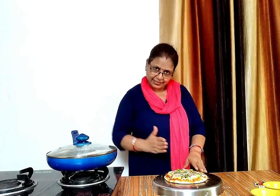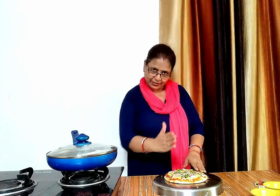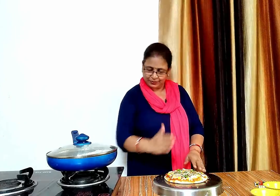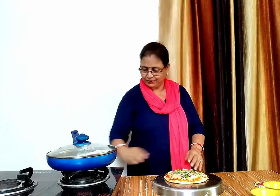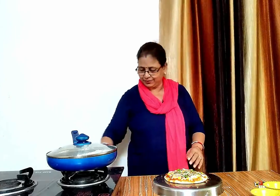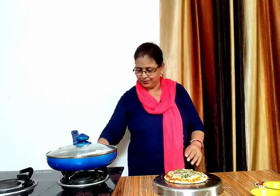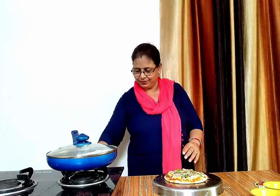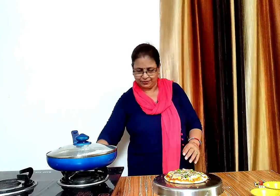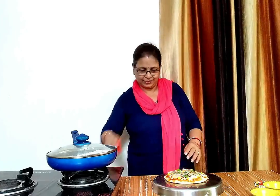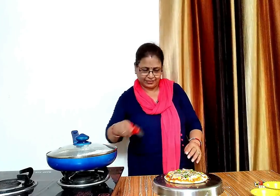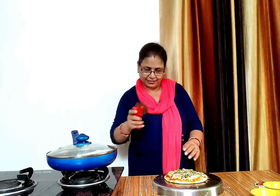अब इसे काट लेंगे